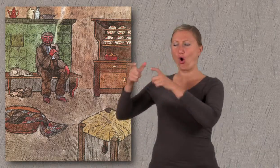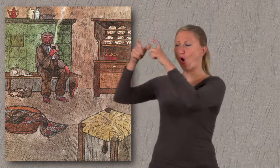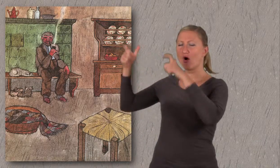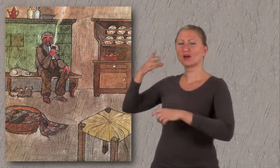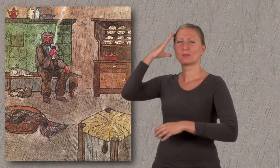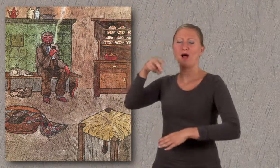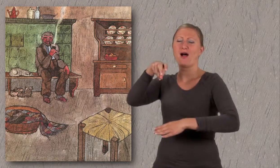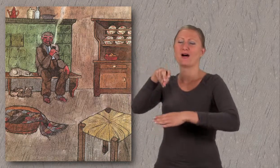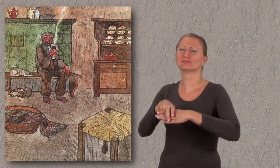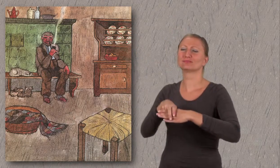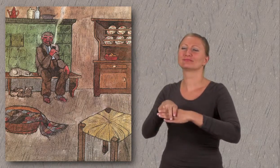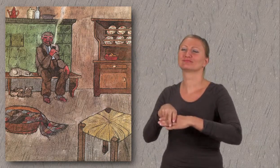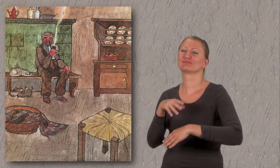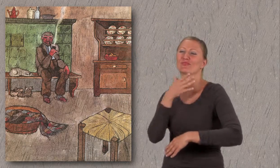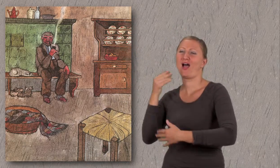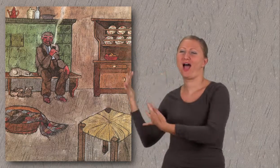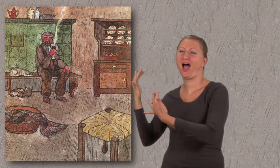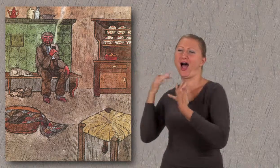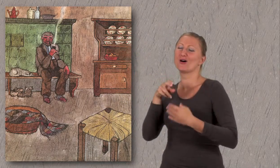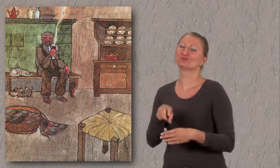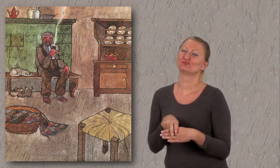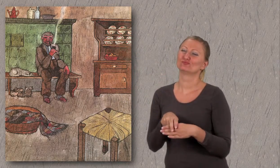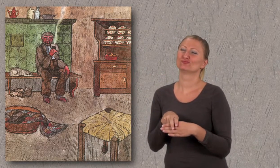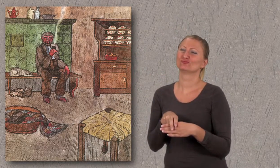Es ist auf einmal so still, dachte der Mann, der hinter seinem Ofen saß.